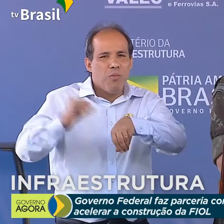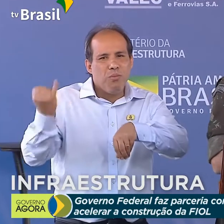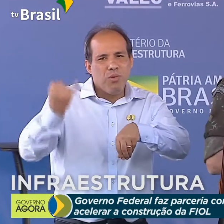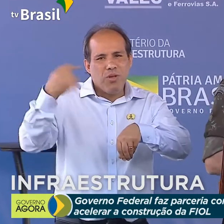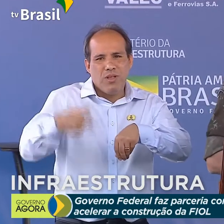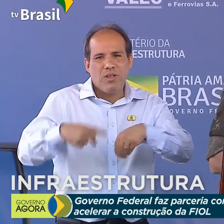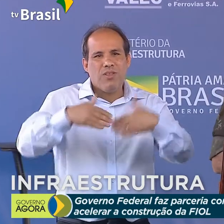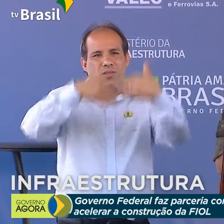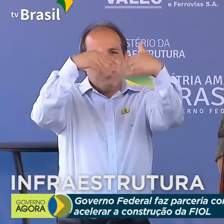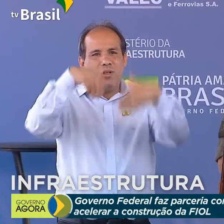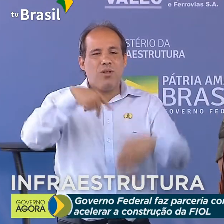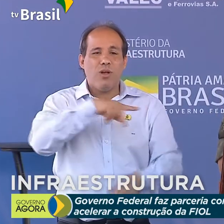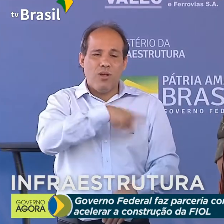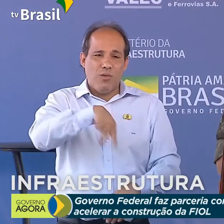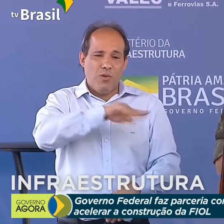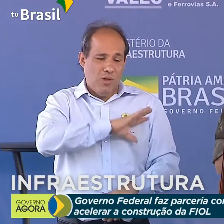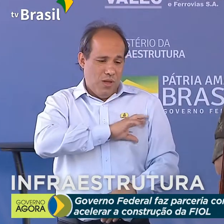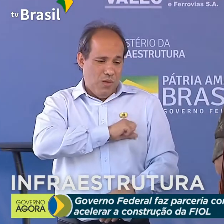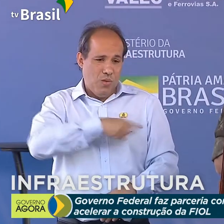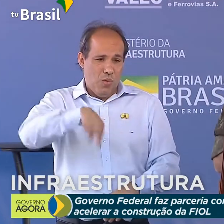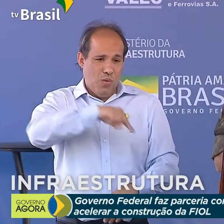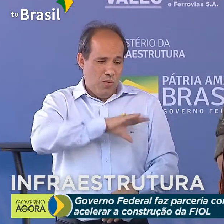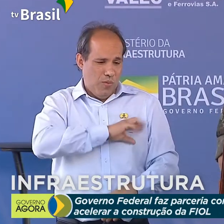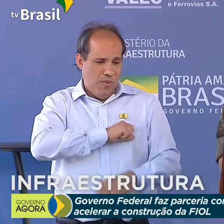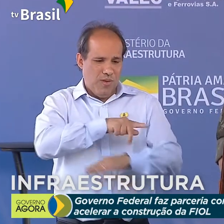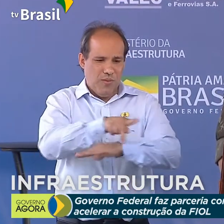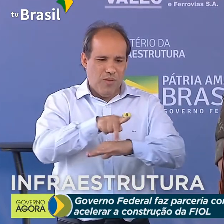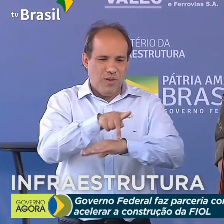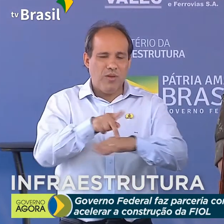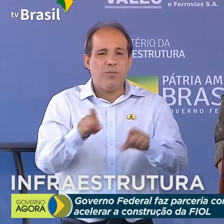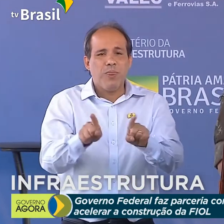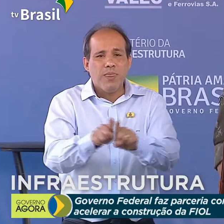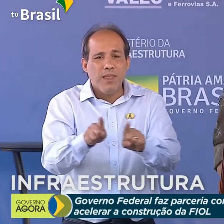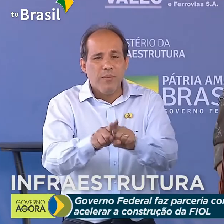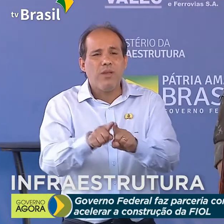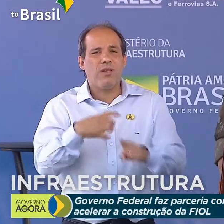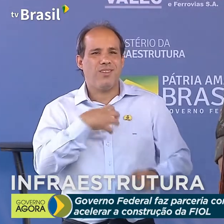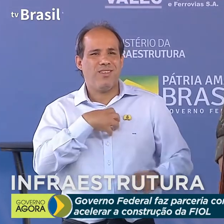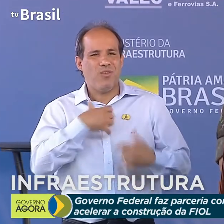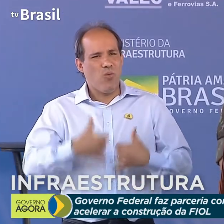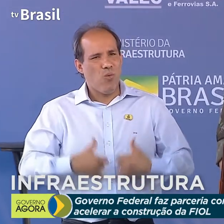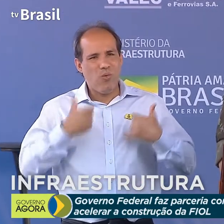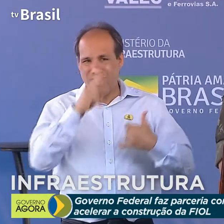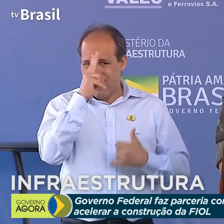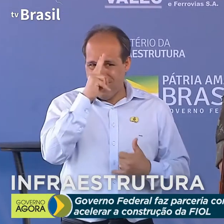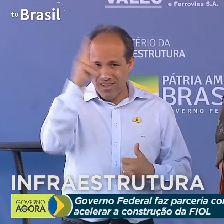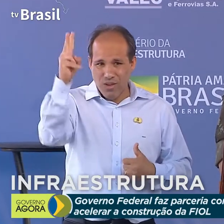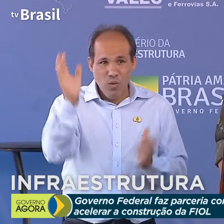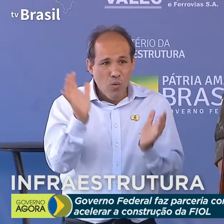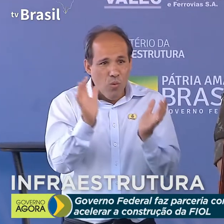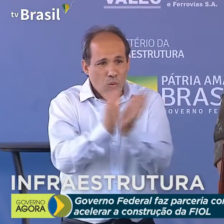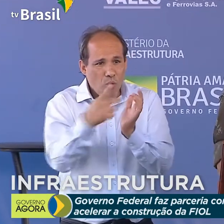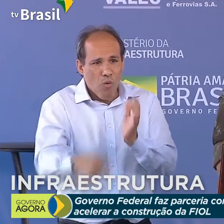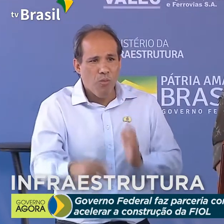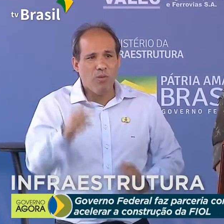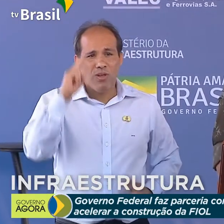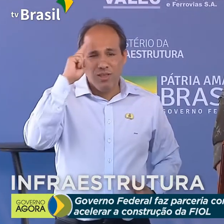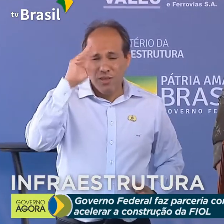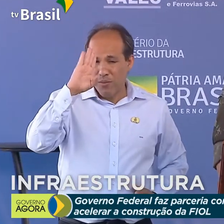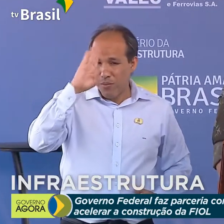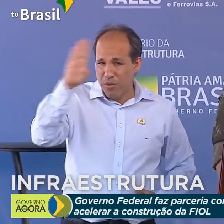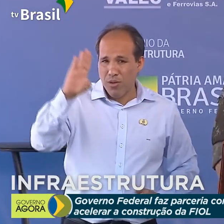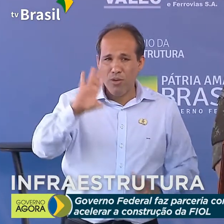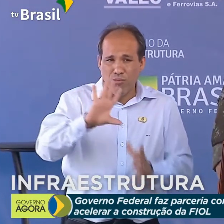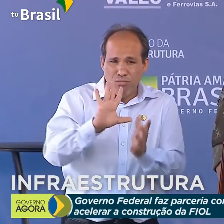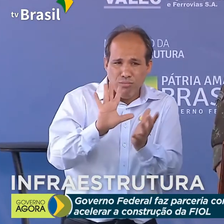amado país. Da mesma forma, dizer do imenso orgulho de nossa tropa, em especial